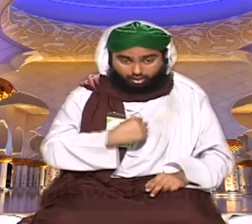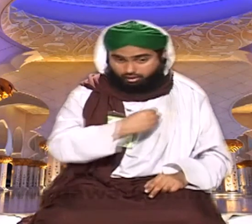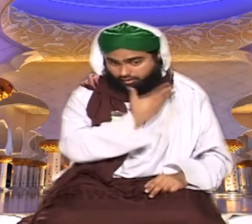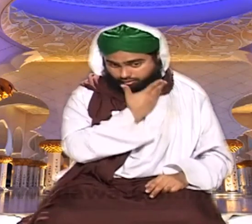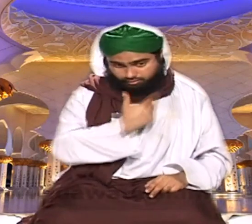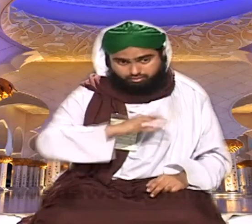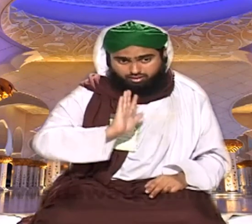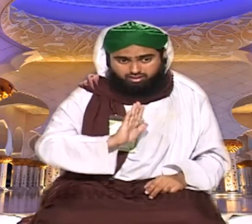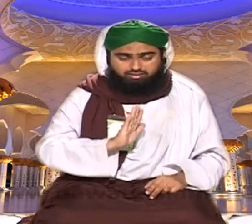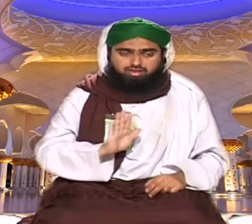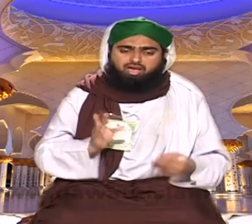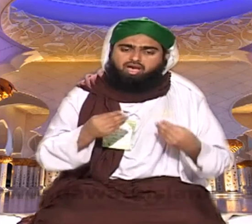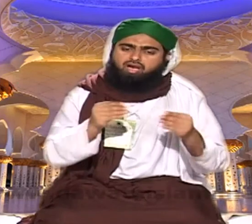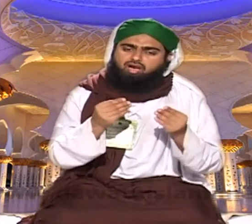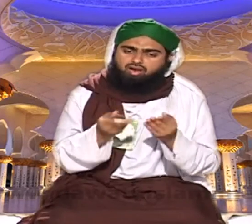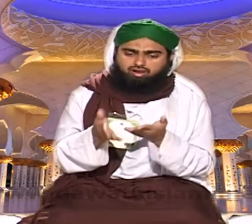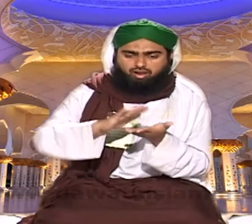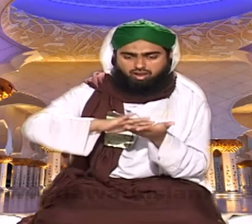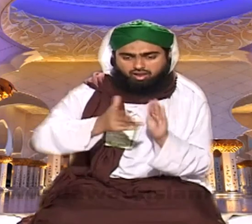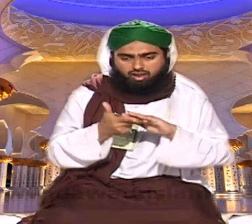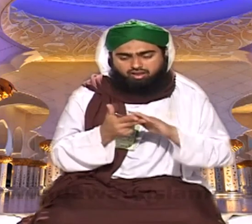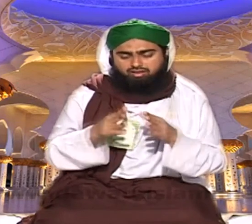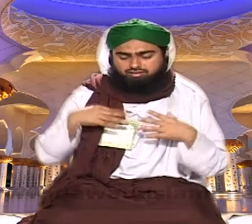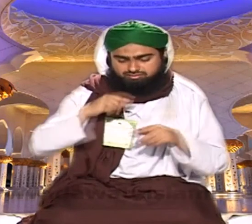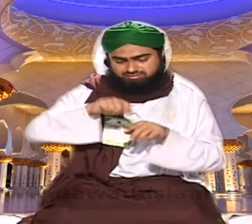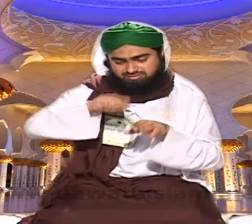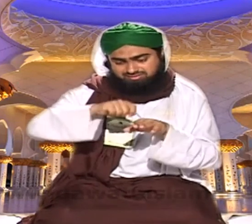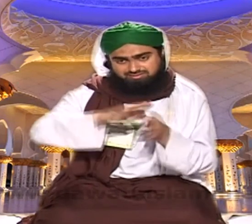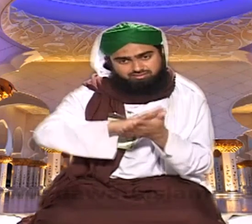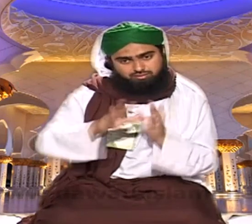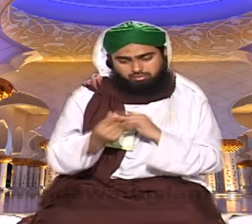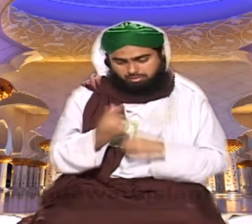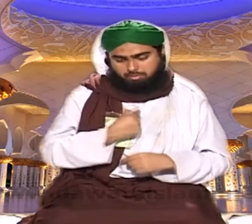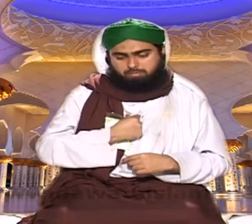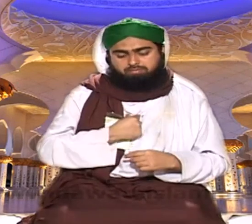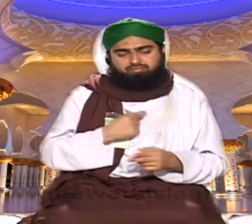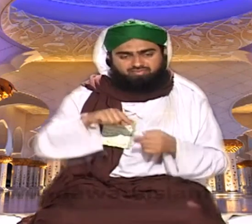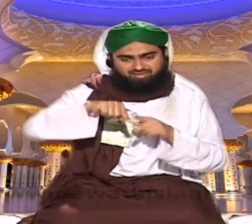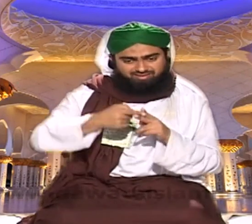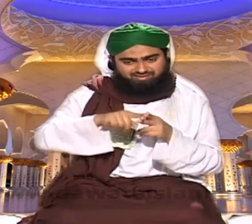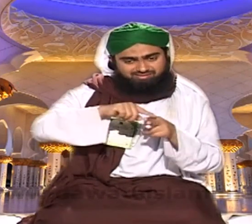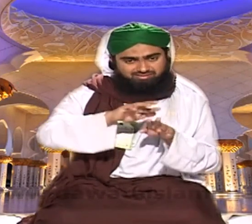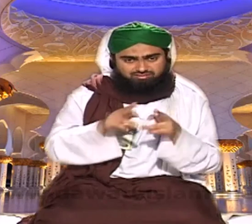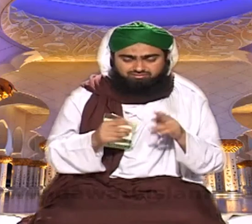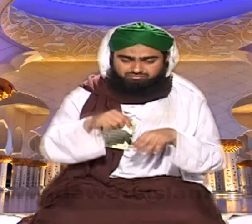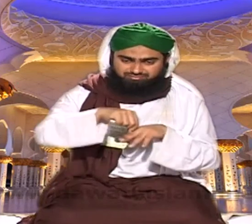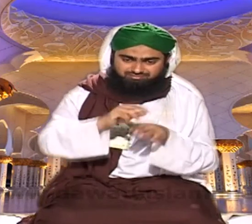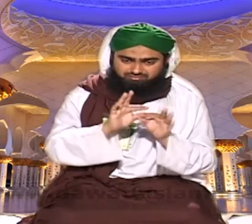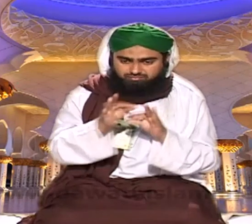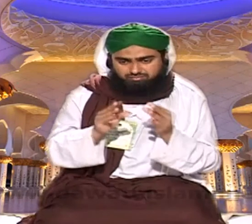اور پھر کپڑے میں سلائے کر لیں ریکزین میں سلائے کر لیں چمڑے میں سی میں چاندی یا کسی